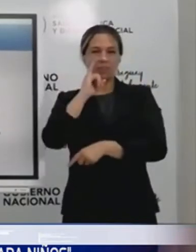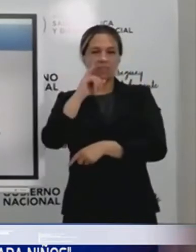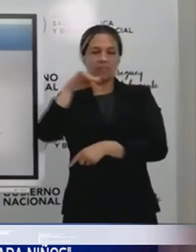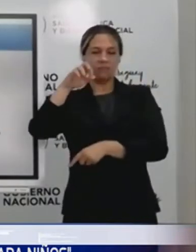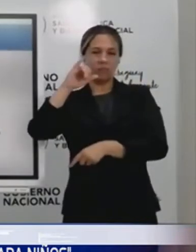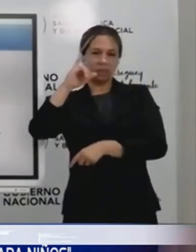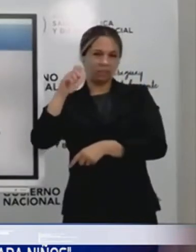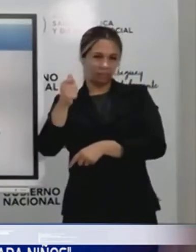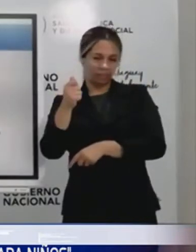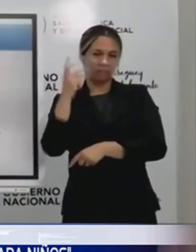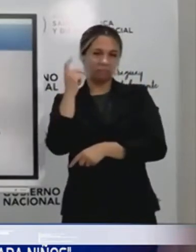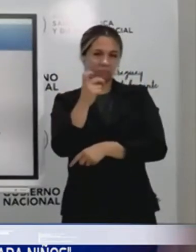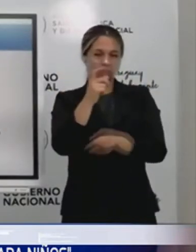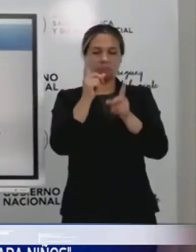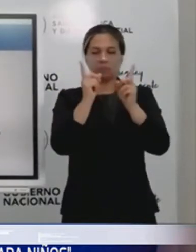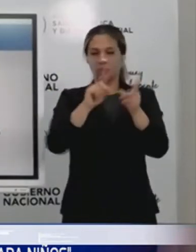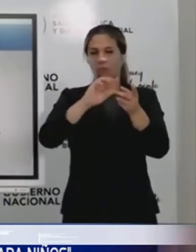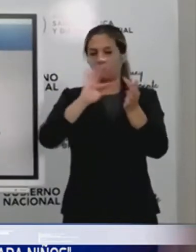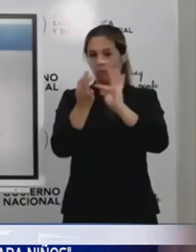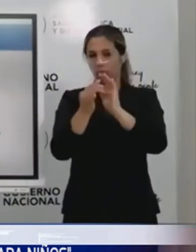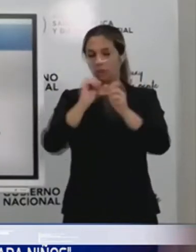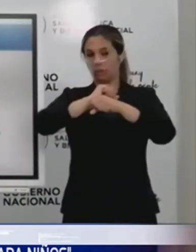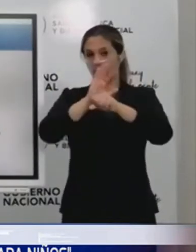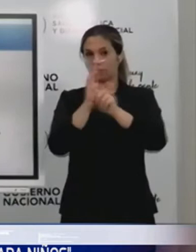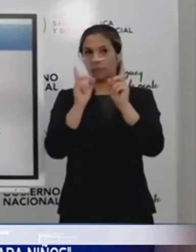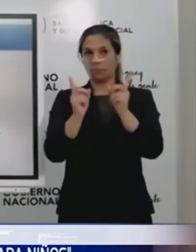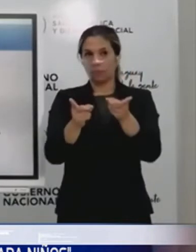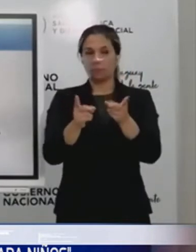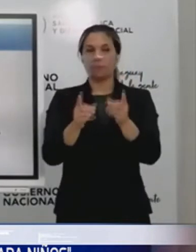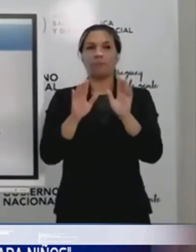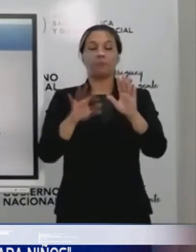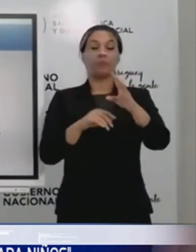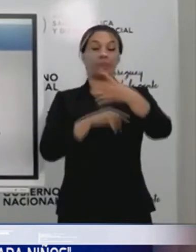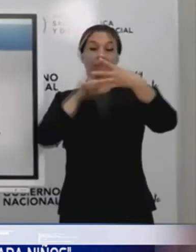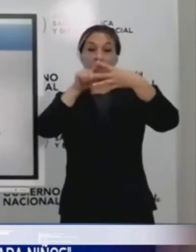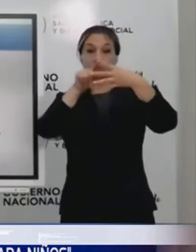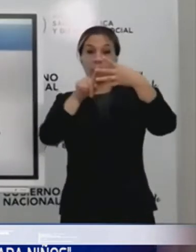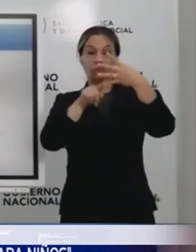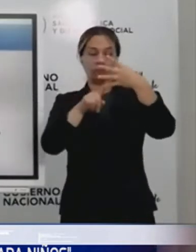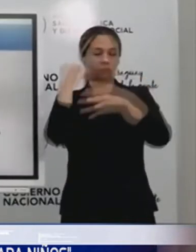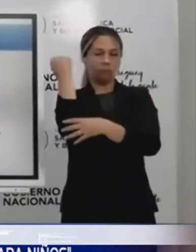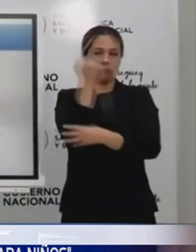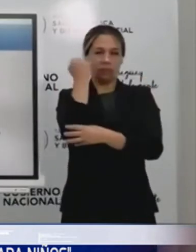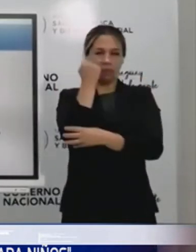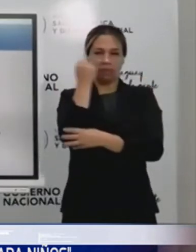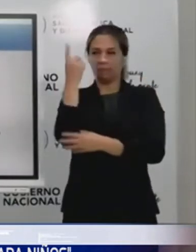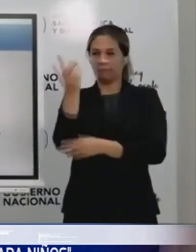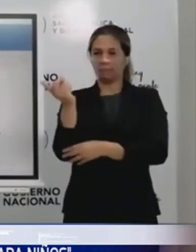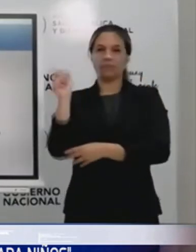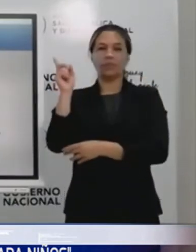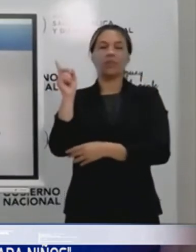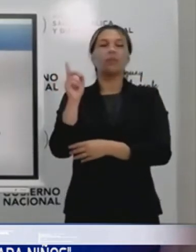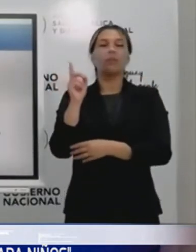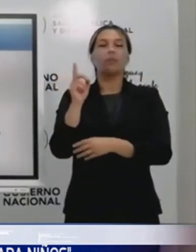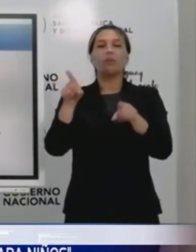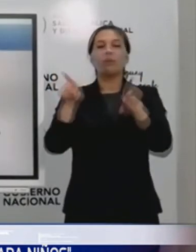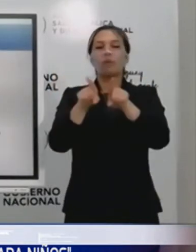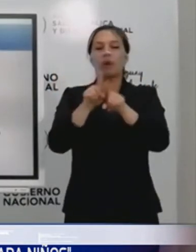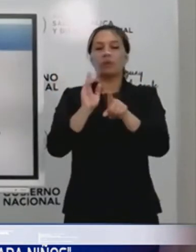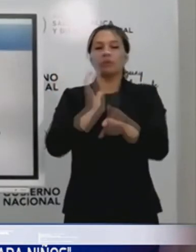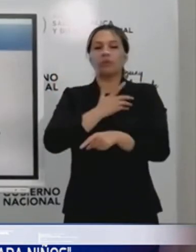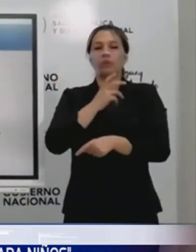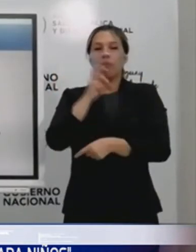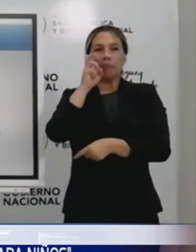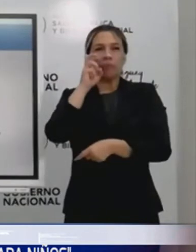Bueno, nada más recordar estos tres o cuatro elementos fundamentales para medir el riesgo o la gestión del